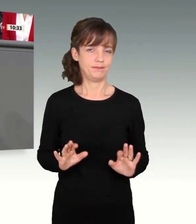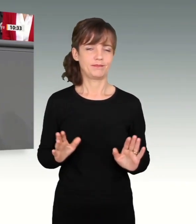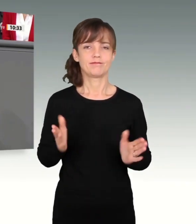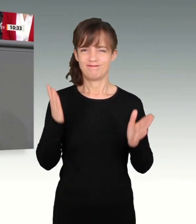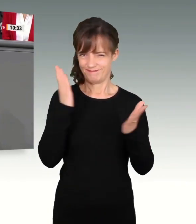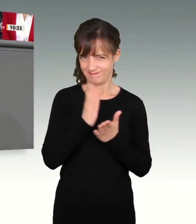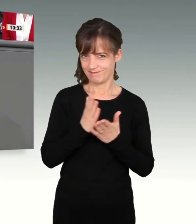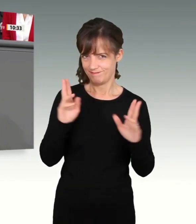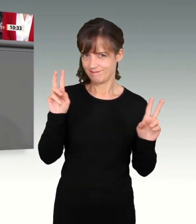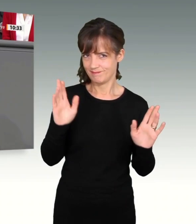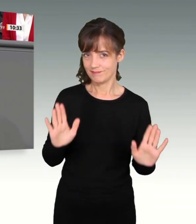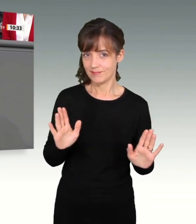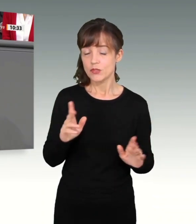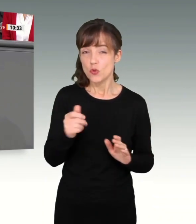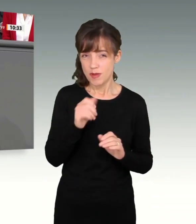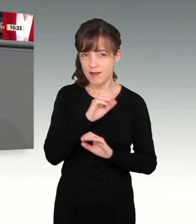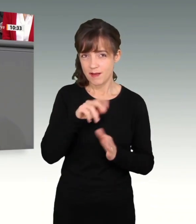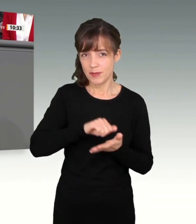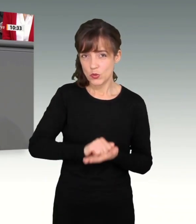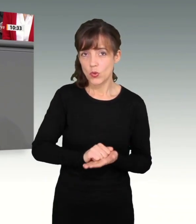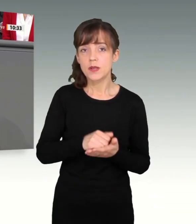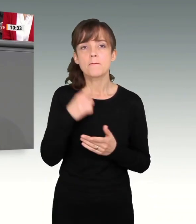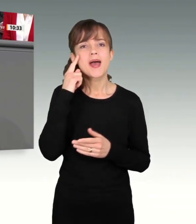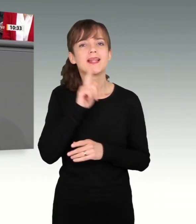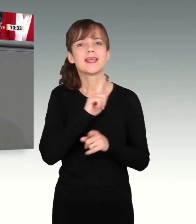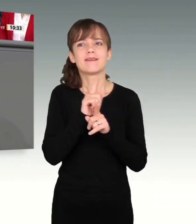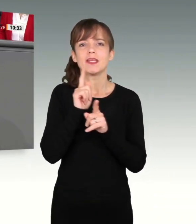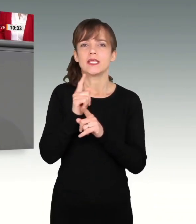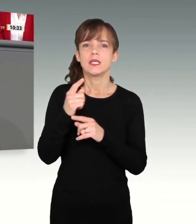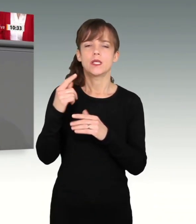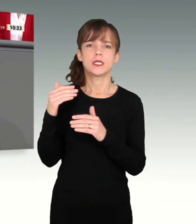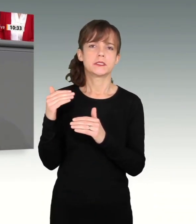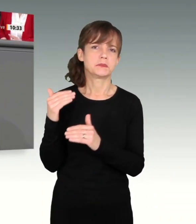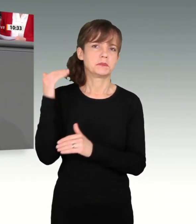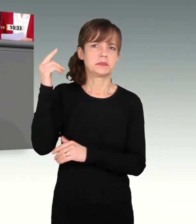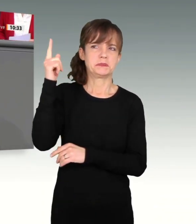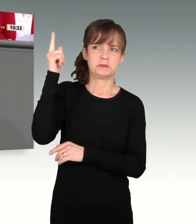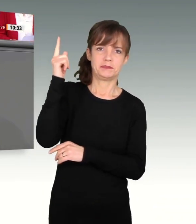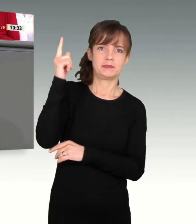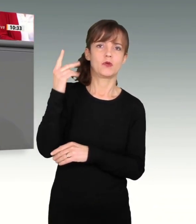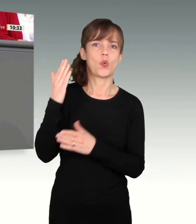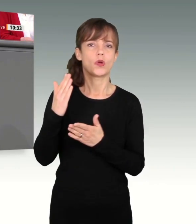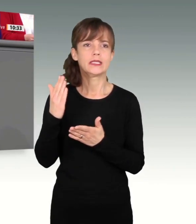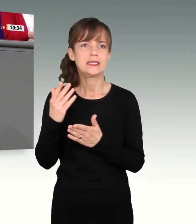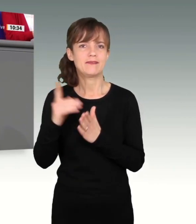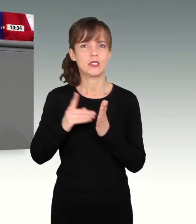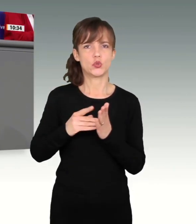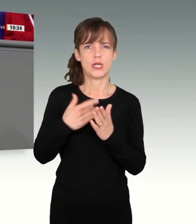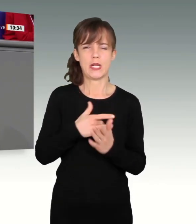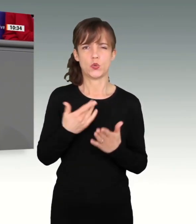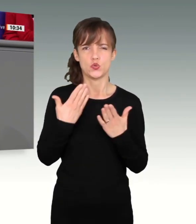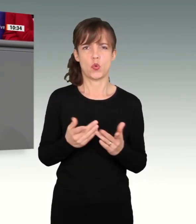noch mal deutlich machen. Es geht nicht darum, irgendwie Obrigkeiten zu unterstützen, die definieren wollen, was Religion ist, wie Religion